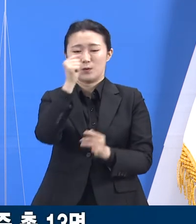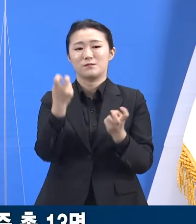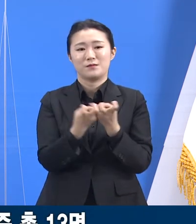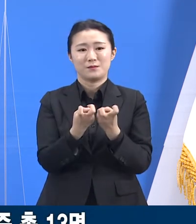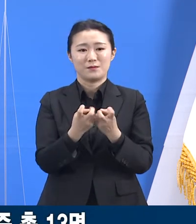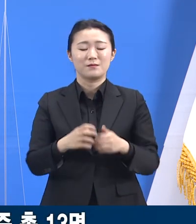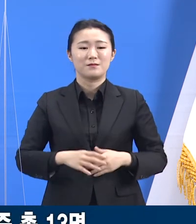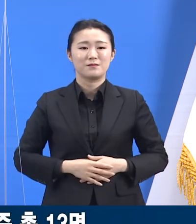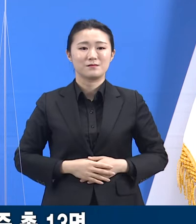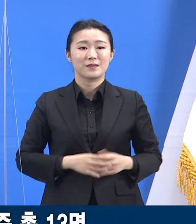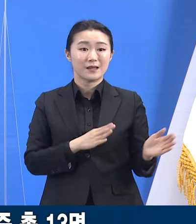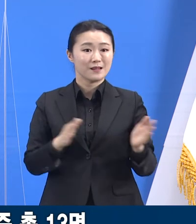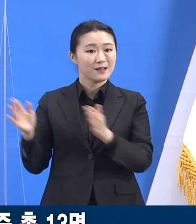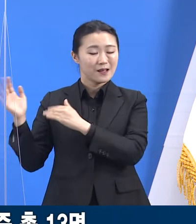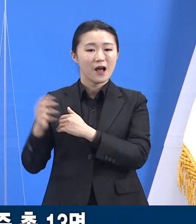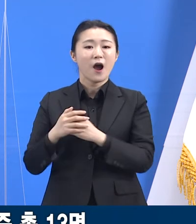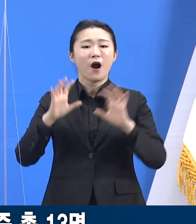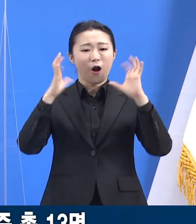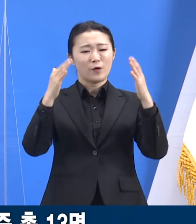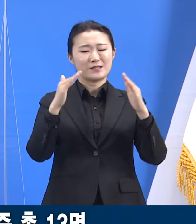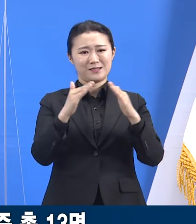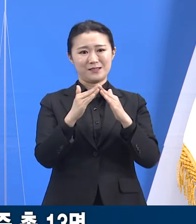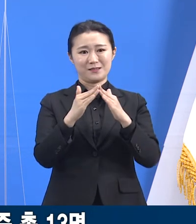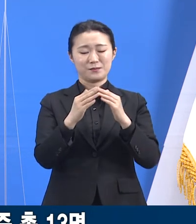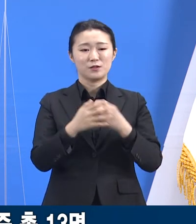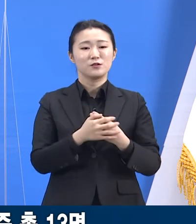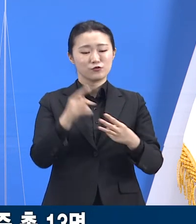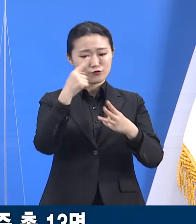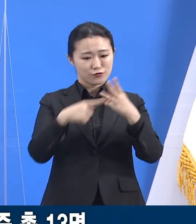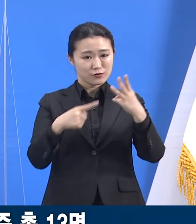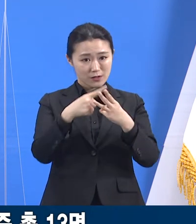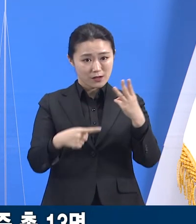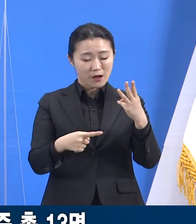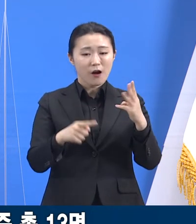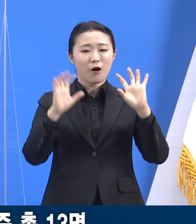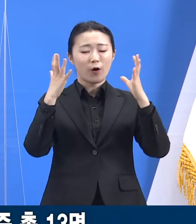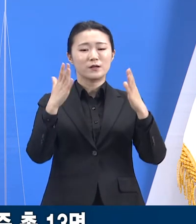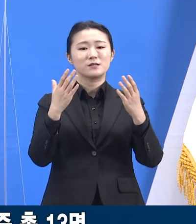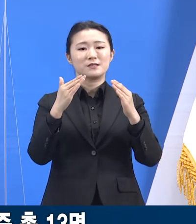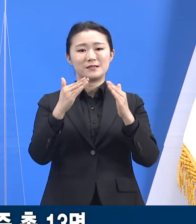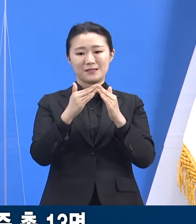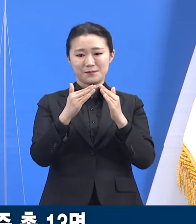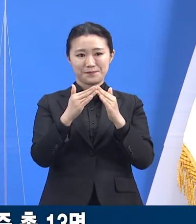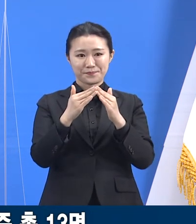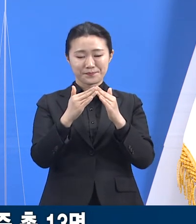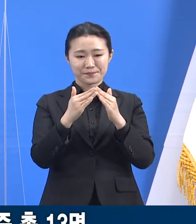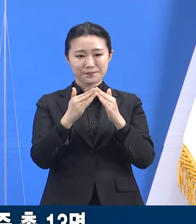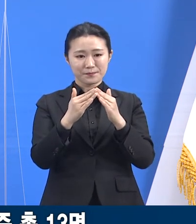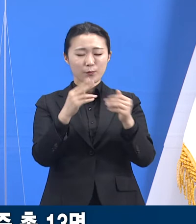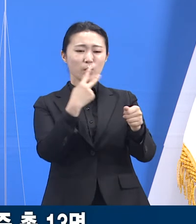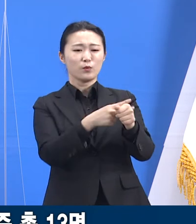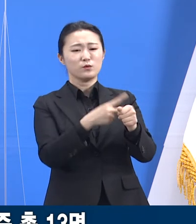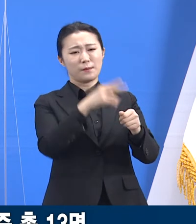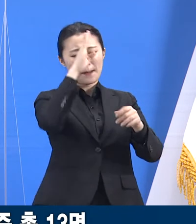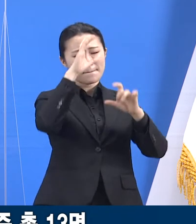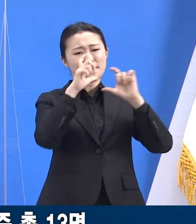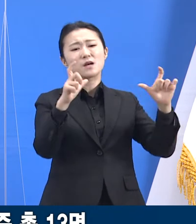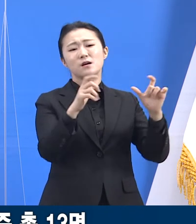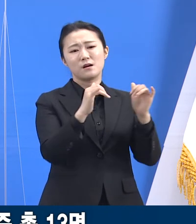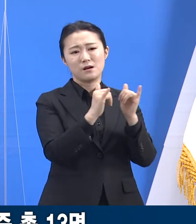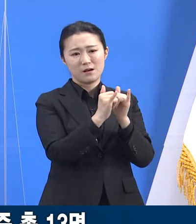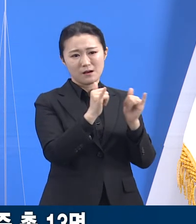지난 21일 어린이집 교사 1명이 확진 판정을 받아 어린이집 관련자들을 대상으로 검사를 실시했고